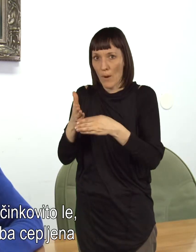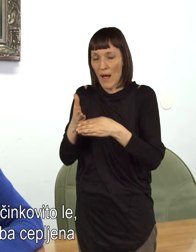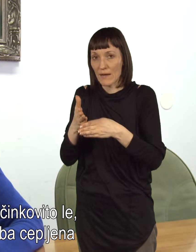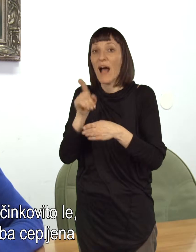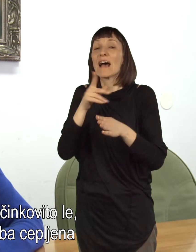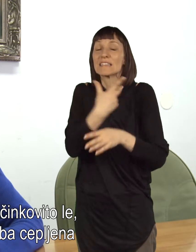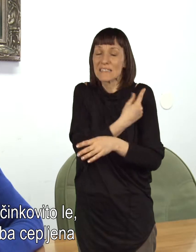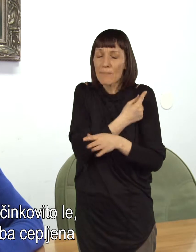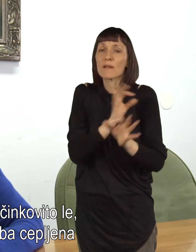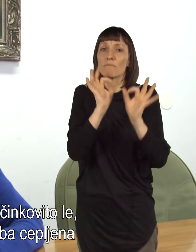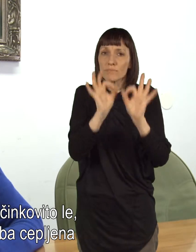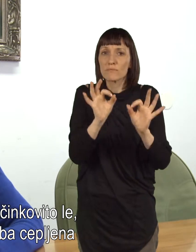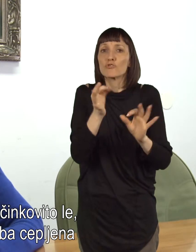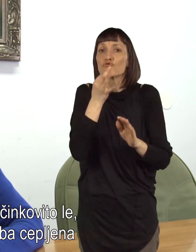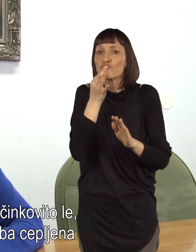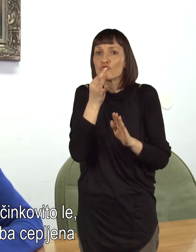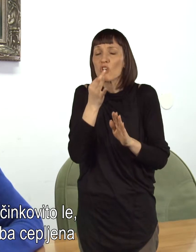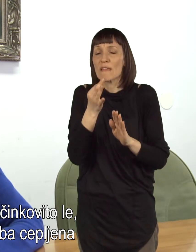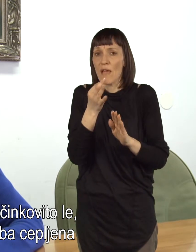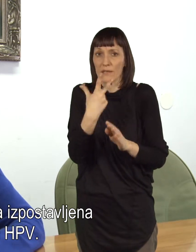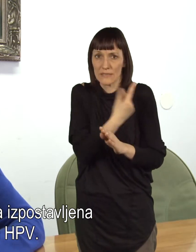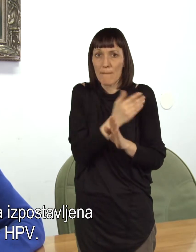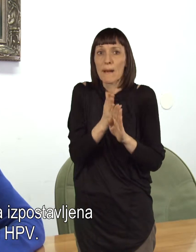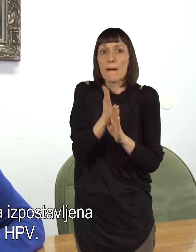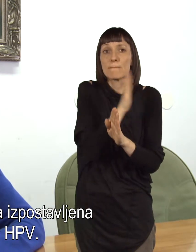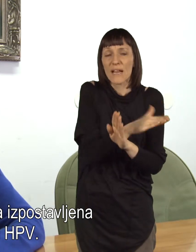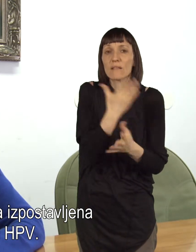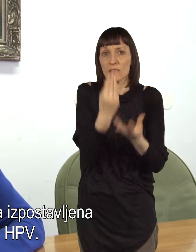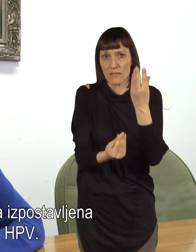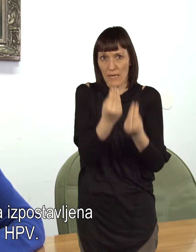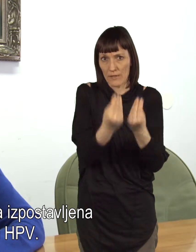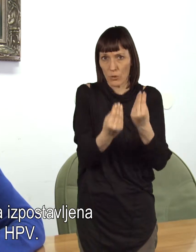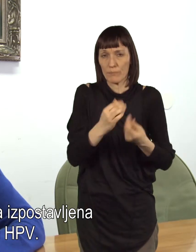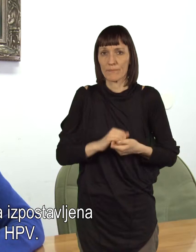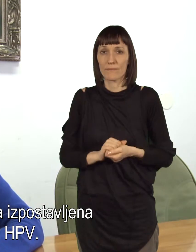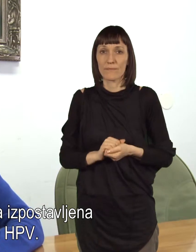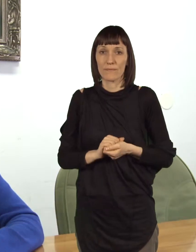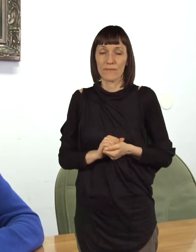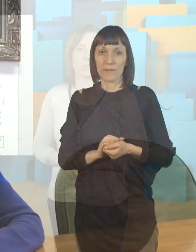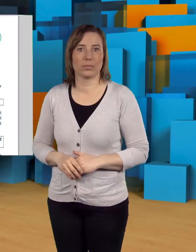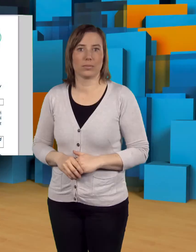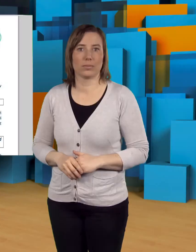cepljanje učinkovito samo, če je oseba cepljena predani bila izpostavljena virusom HPV.